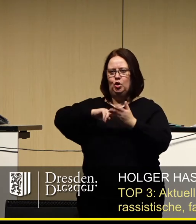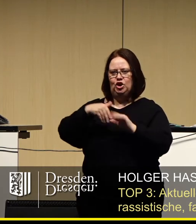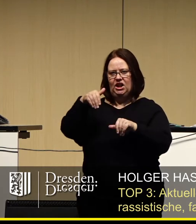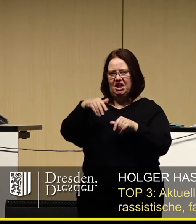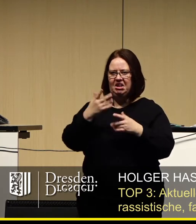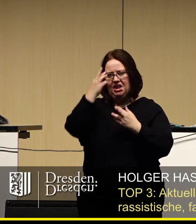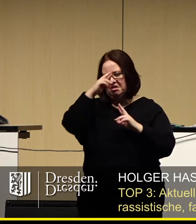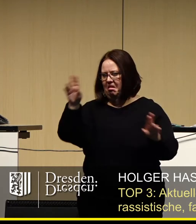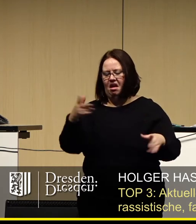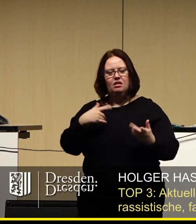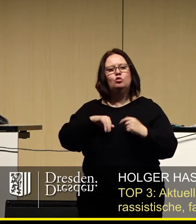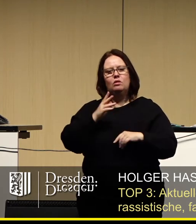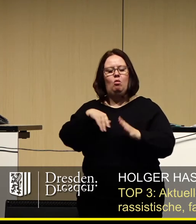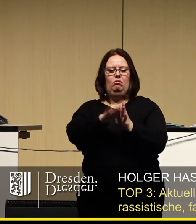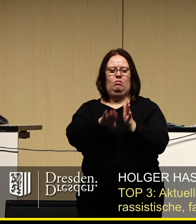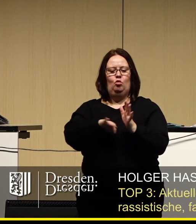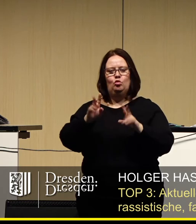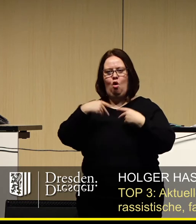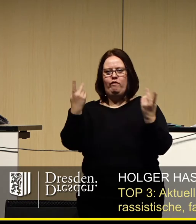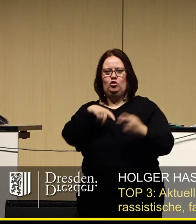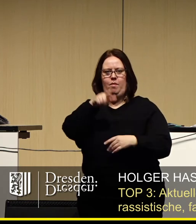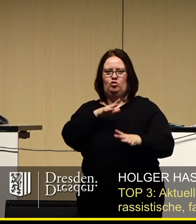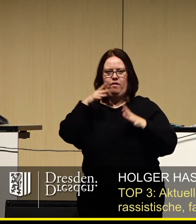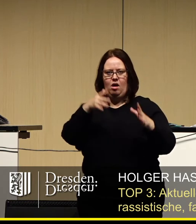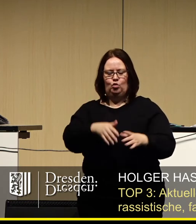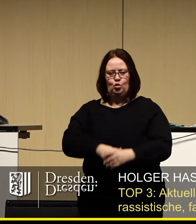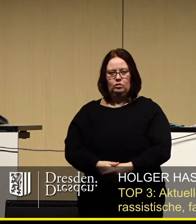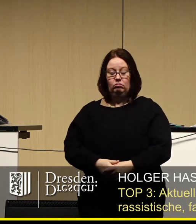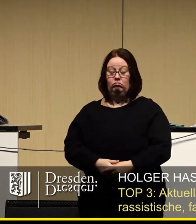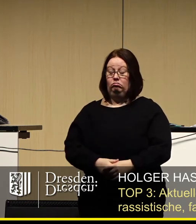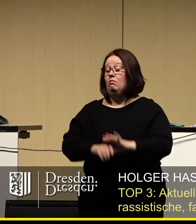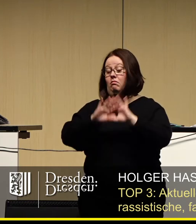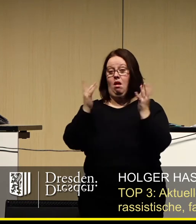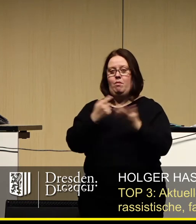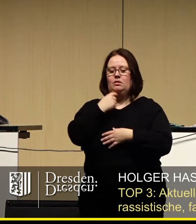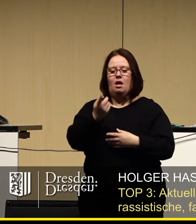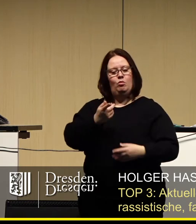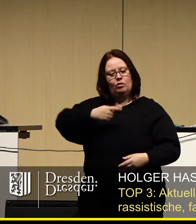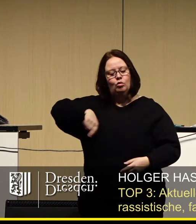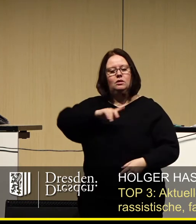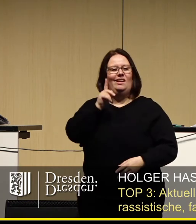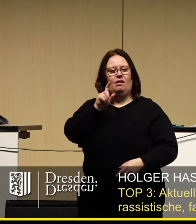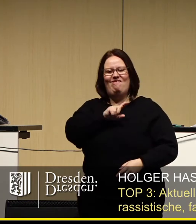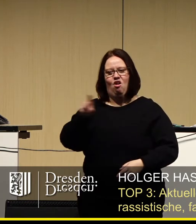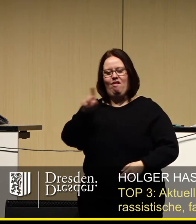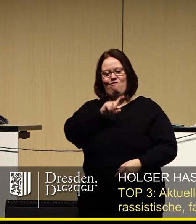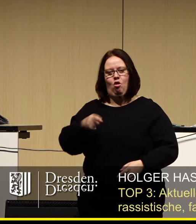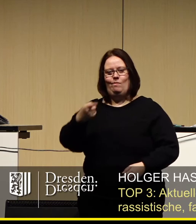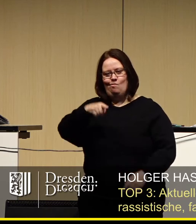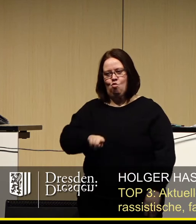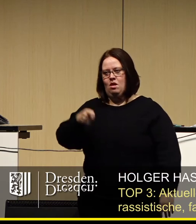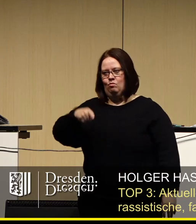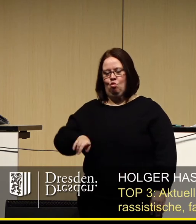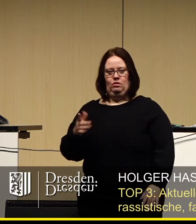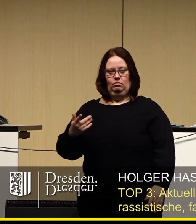Herabwürdigung anderer und offen zur Schau gestellte Menschenverachtung. Kurzum, das, was wir dort Woche für Woche, Monat für